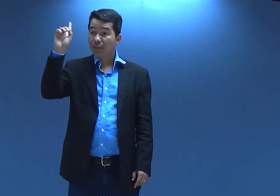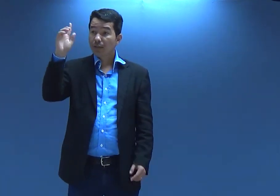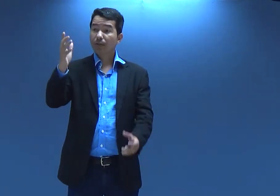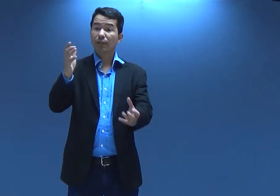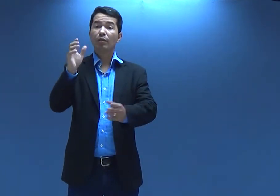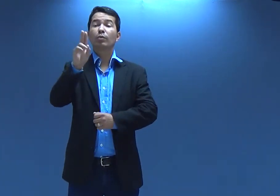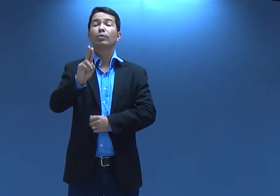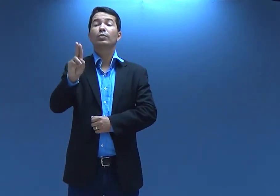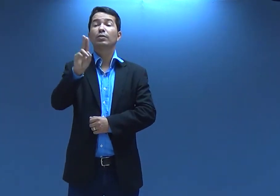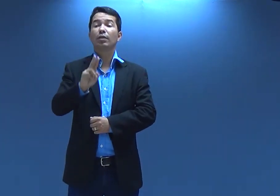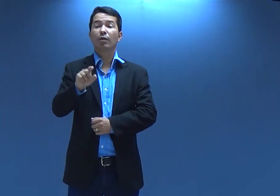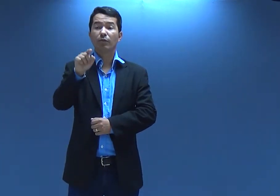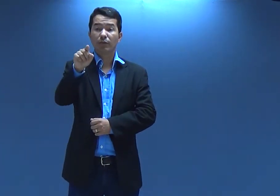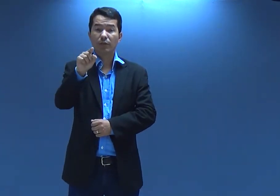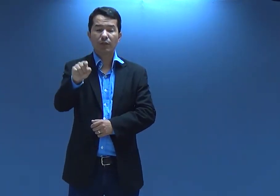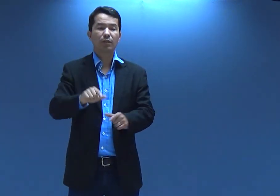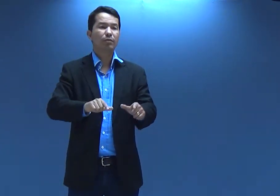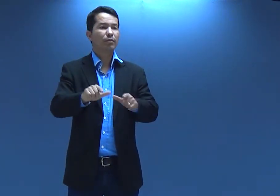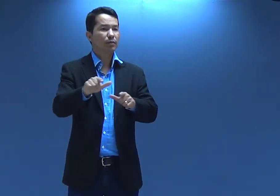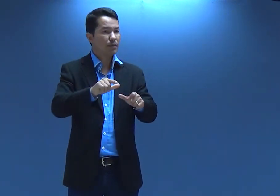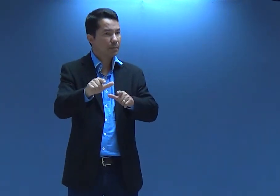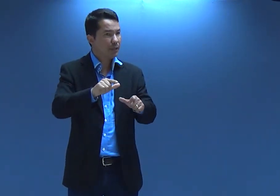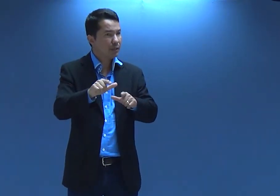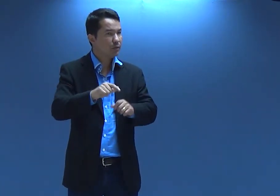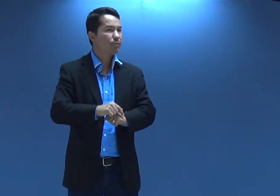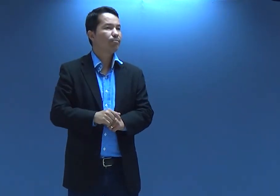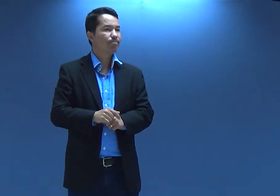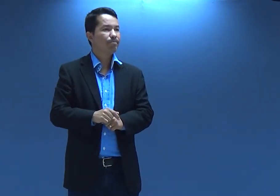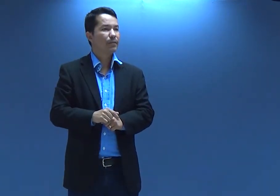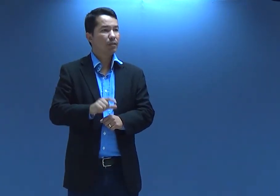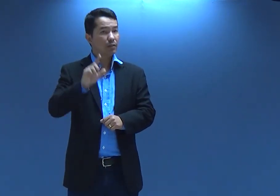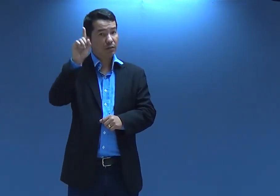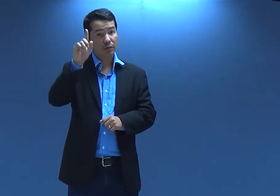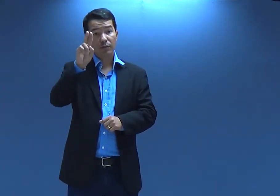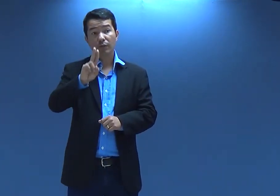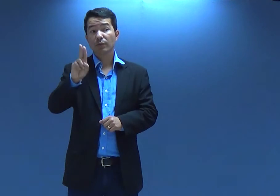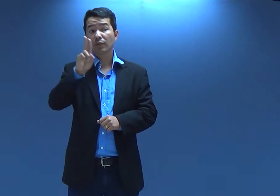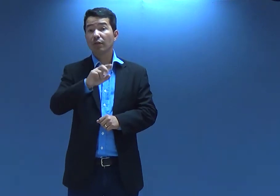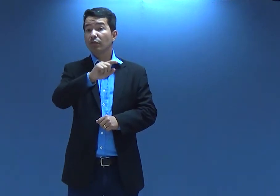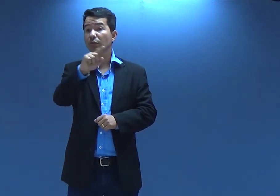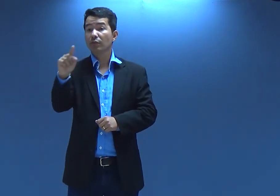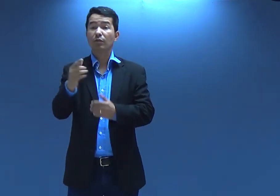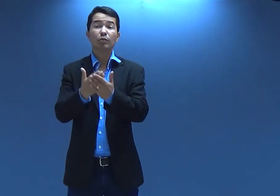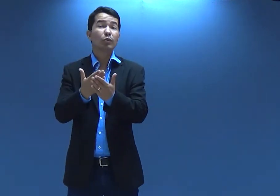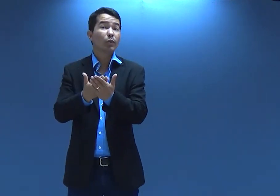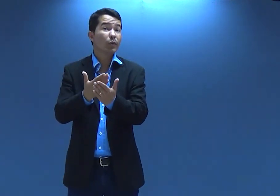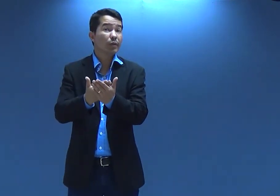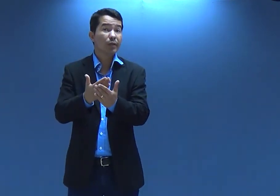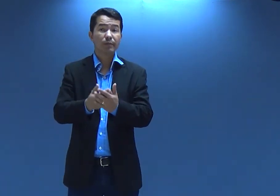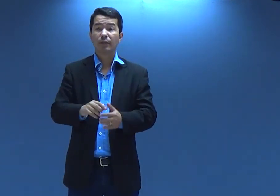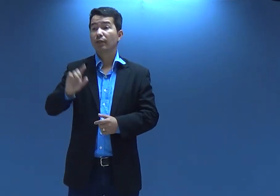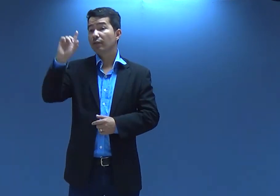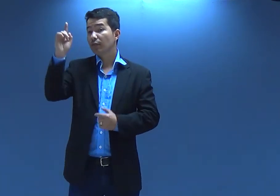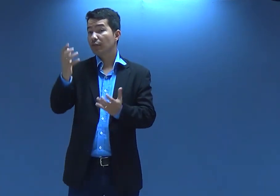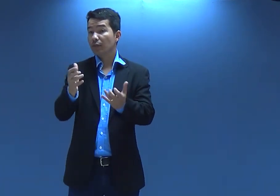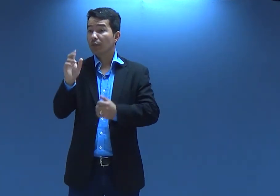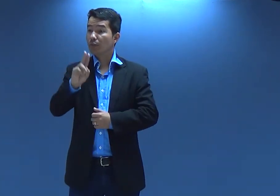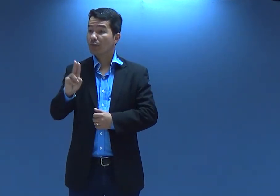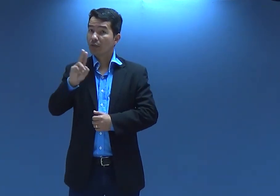Deus ele quer usar você no seu trabalho Deus quer usar você na sua escola